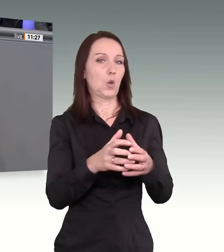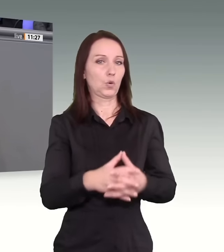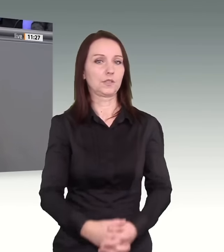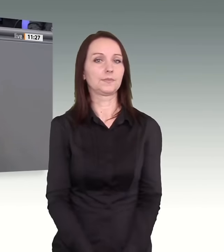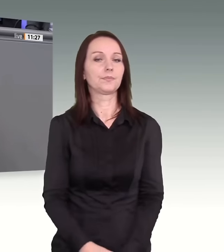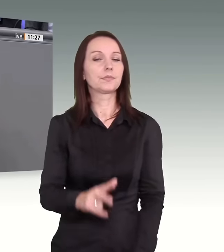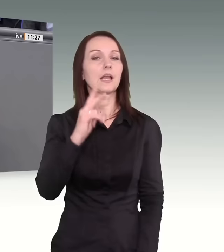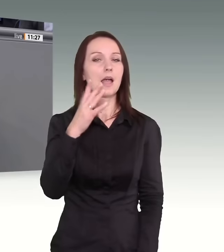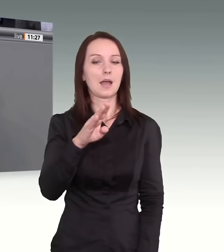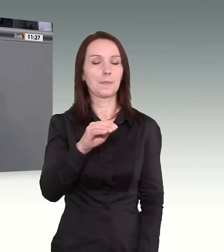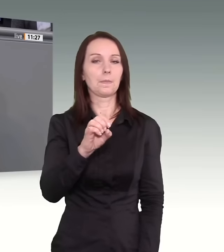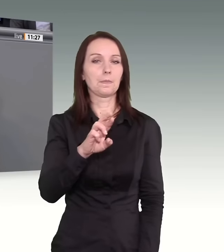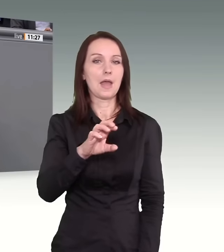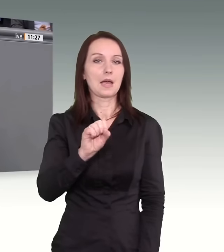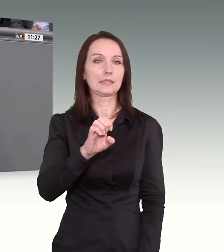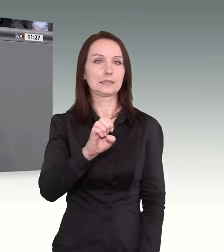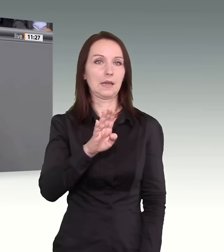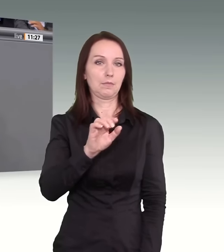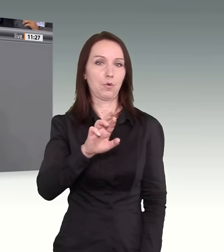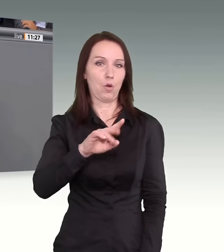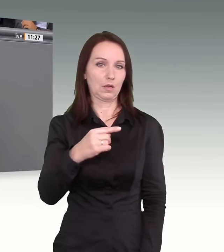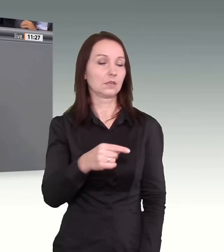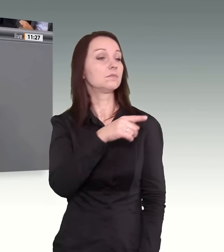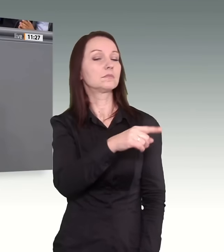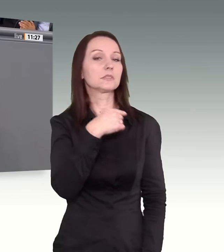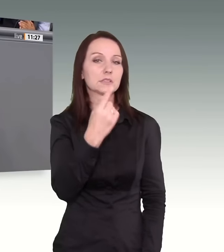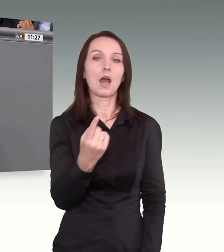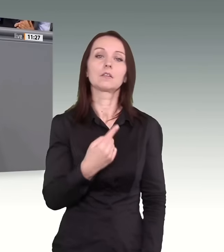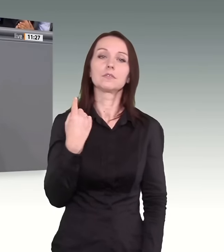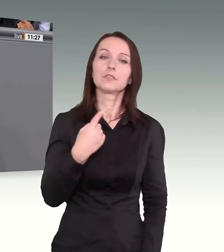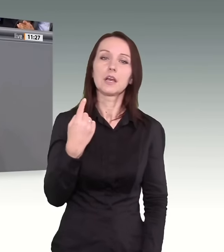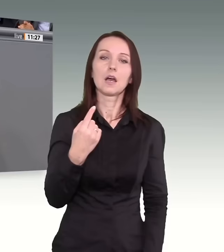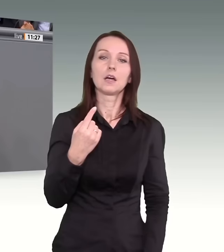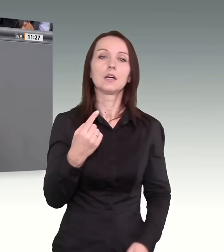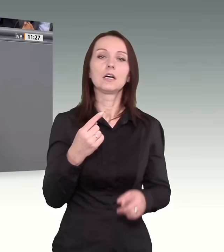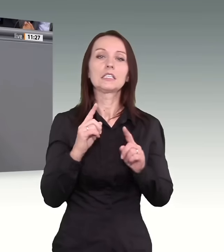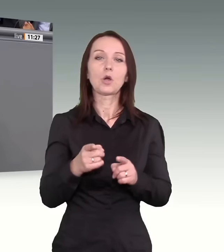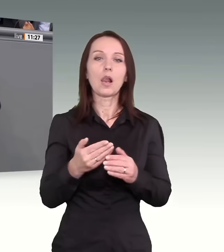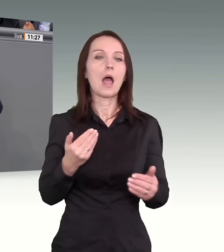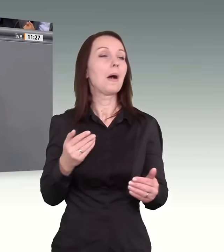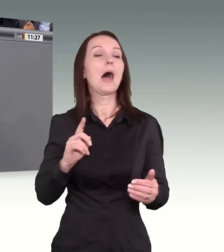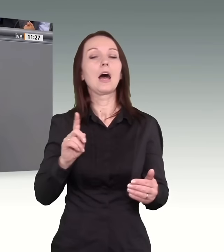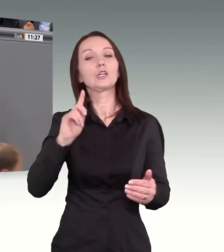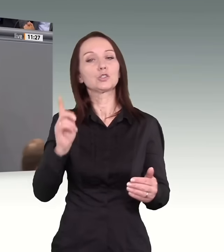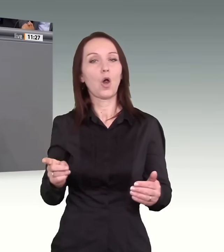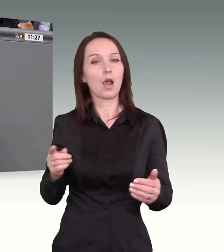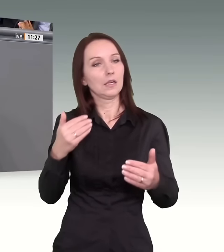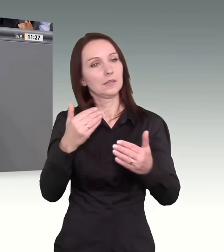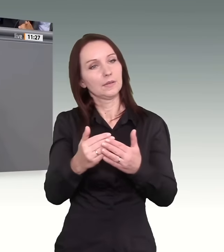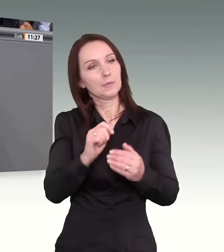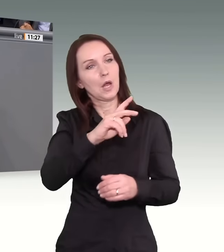Herr Mörseburg, Sie sagen uns, wir sollen uns fernhalten. Nein, wir sollen uns annähern an die dänischen